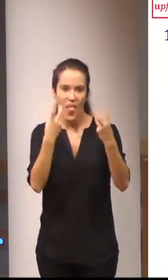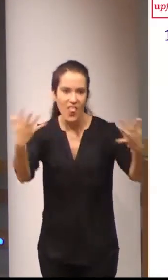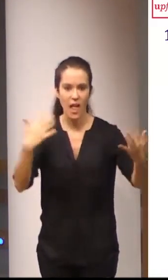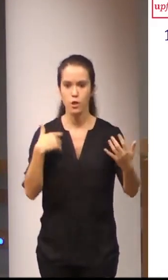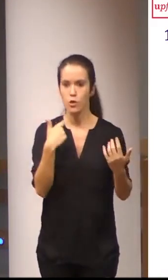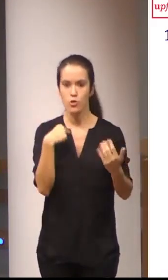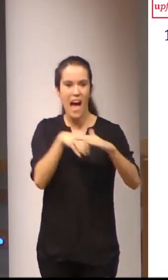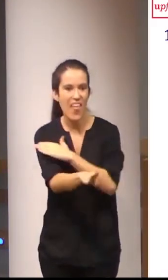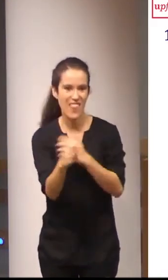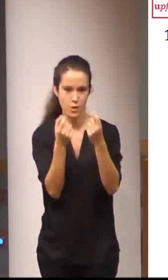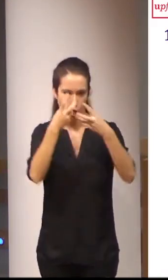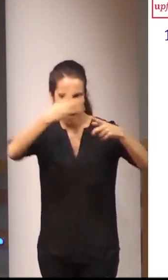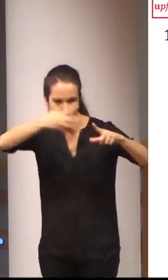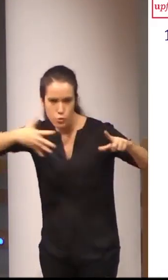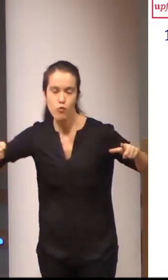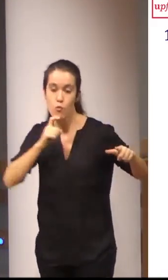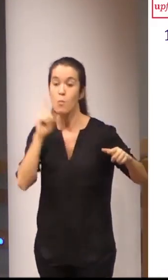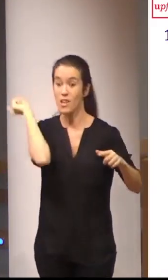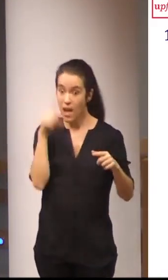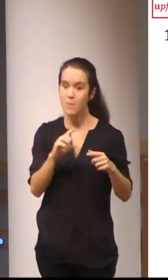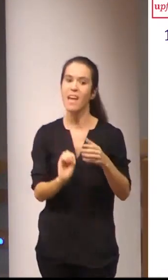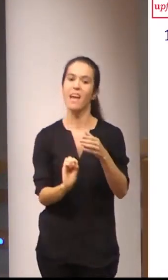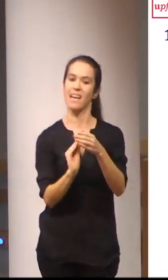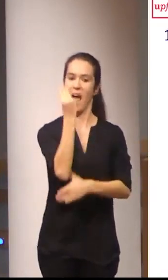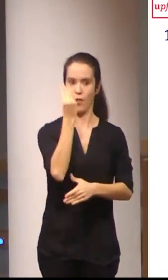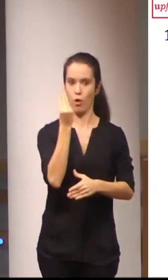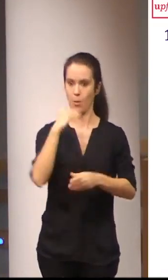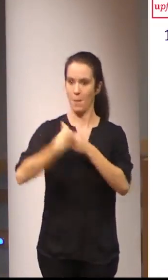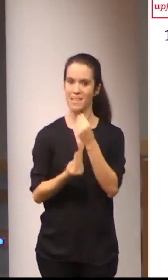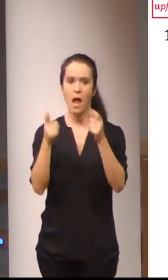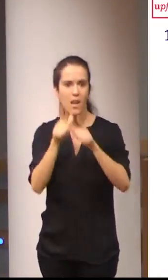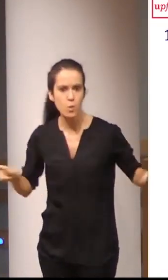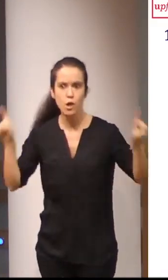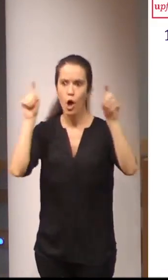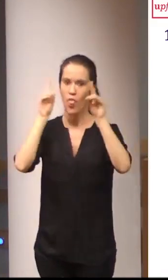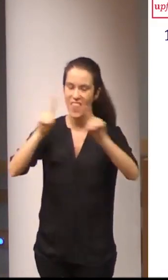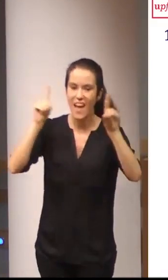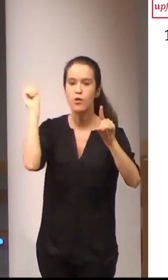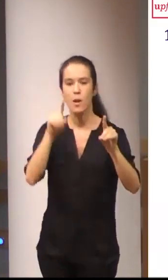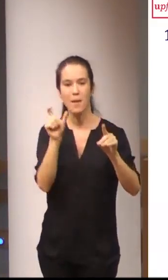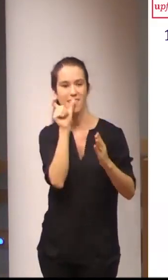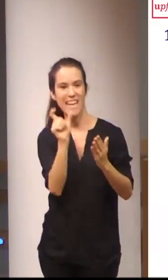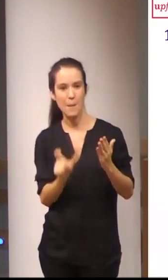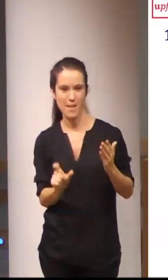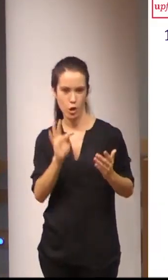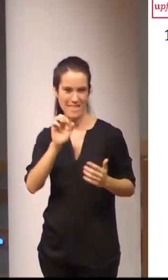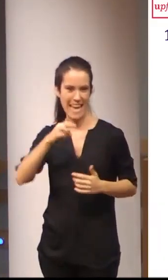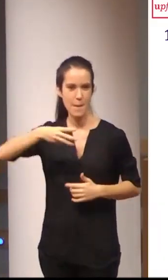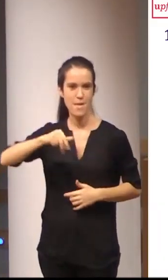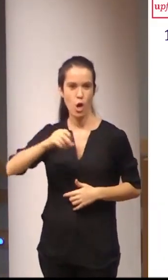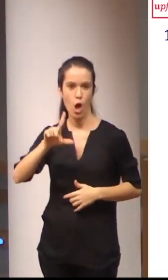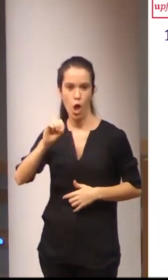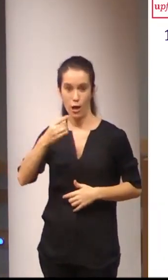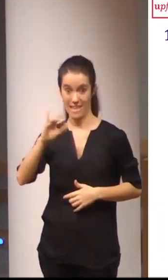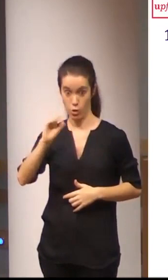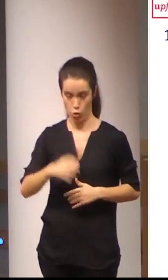acceso a dichos datos, pero tamén a creación de materiales lingüísticos, didácticos e terminológicos. En segundo